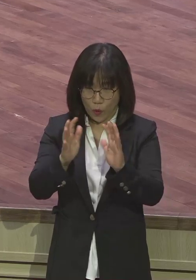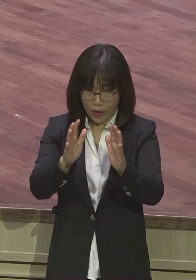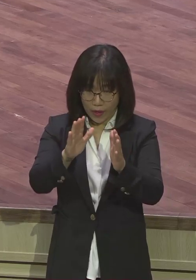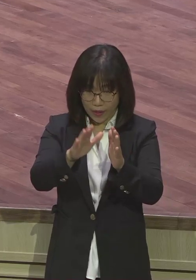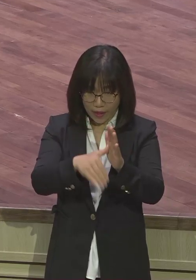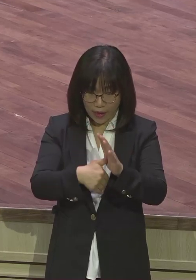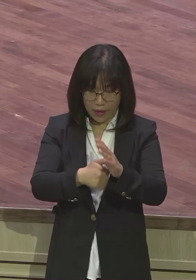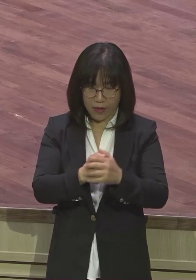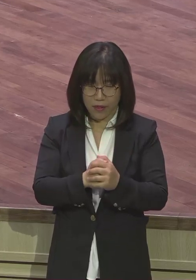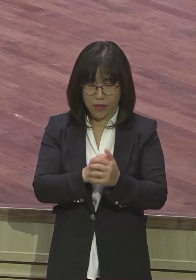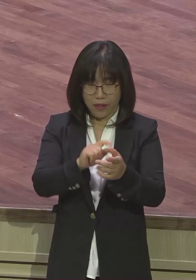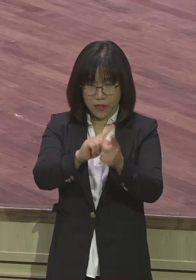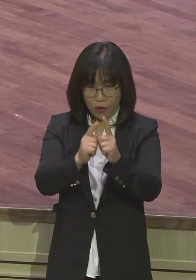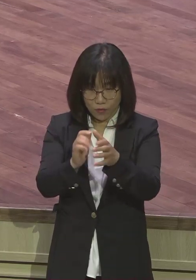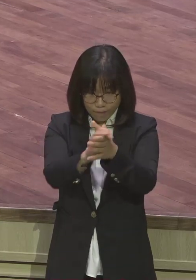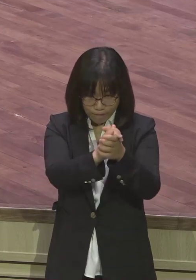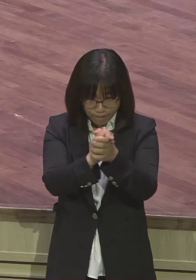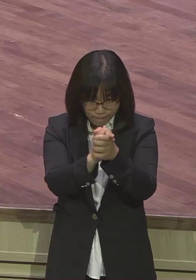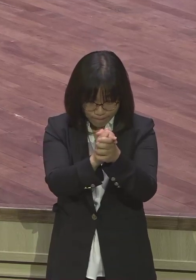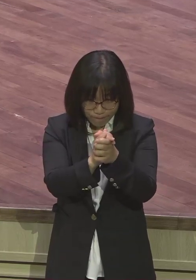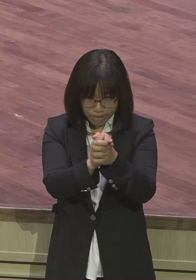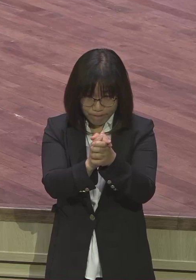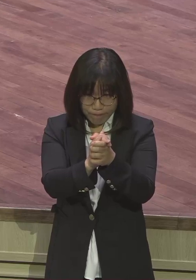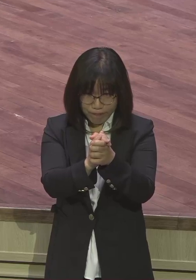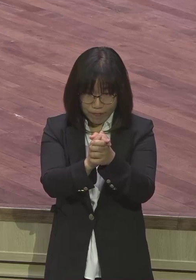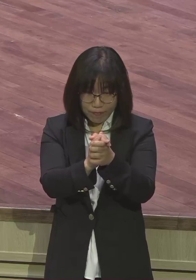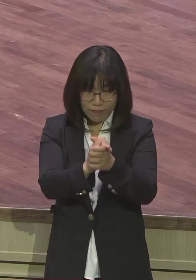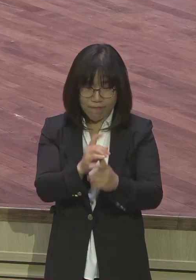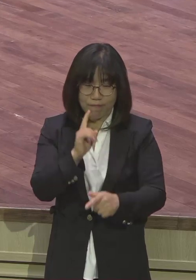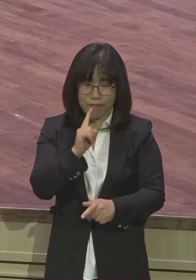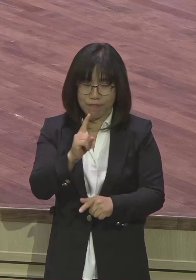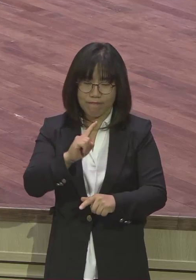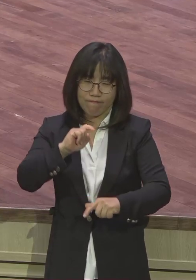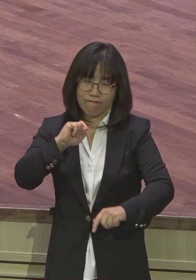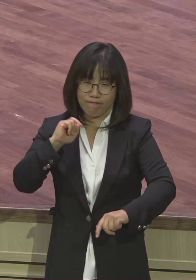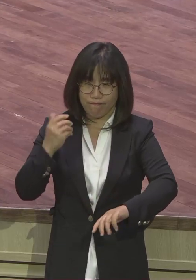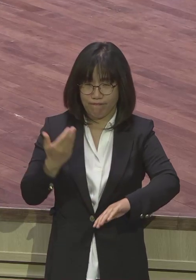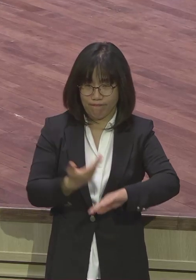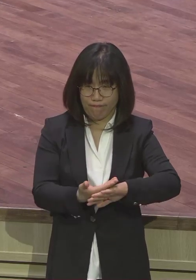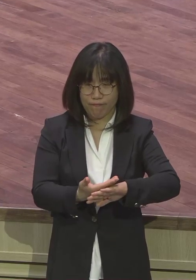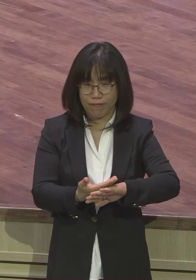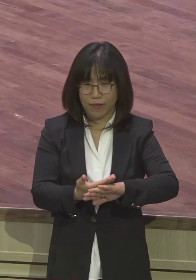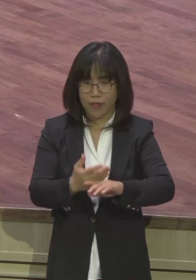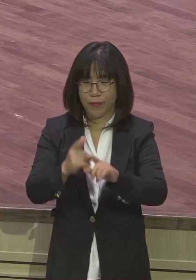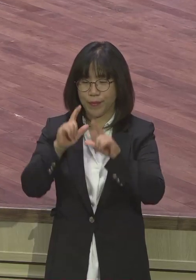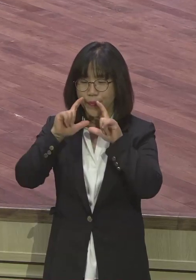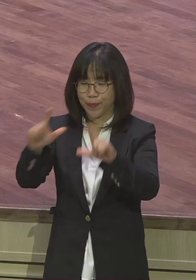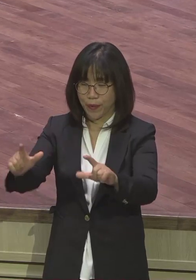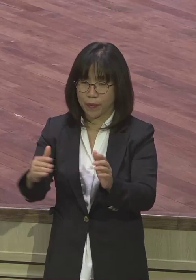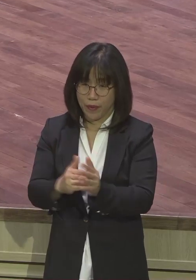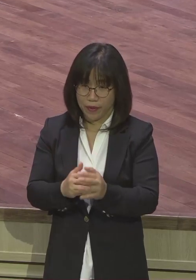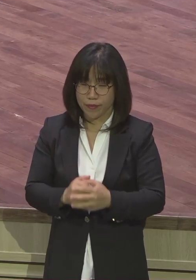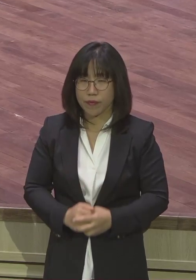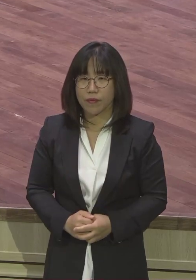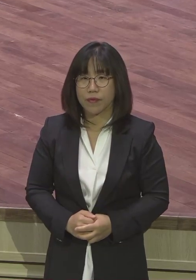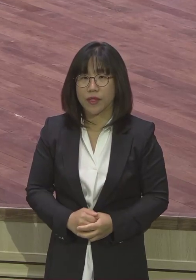지나지 않아서 자신의 말을 뒤집는 행동을 했습니다. 그동안 양국 관계가